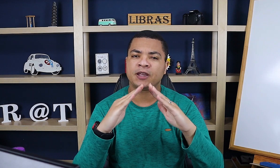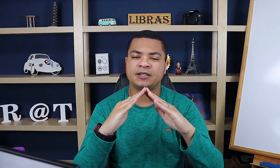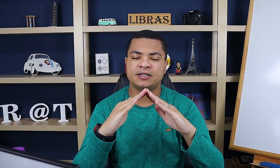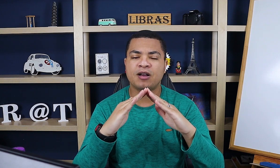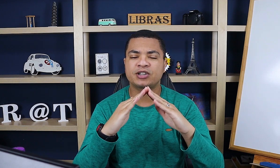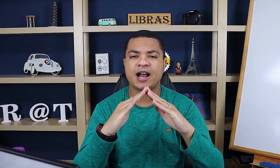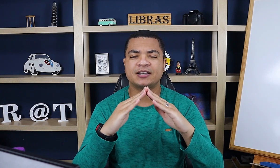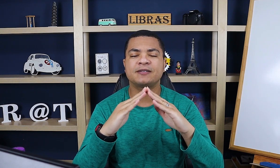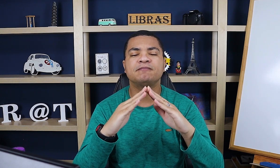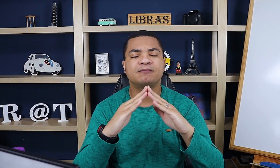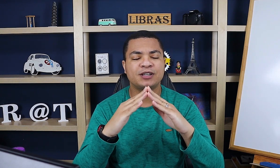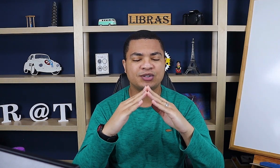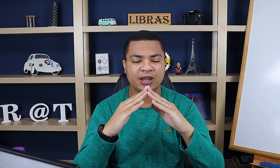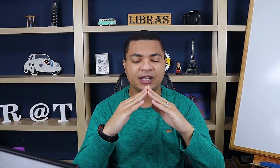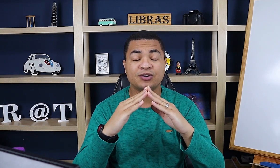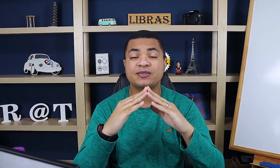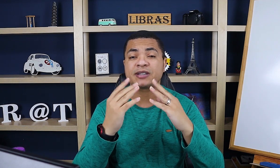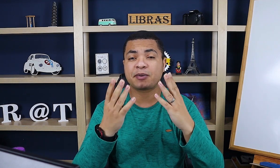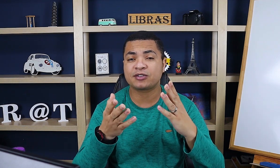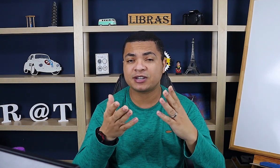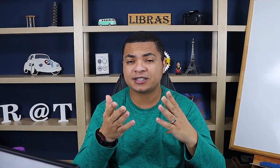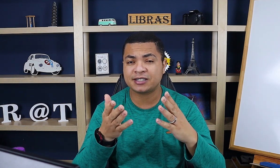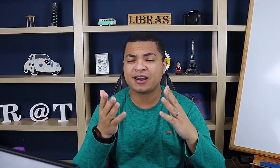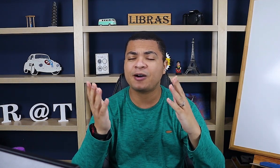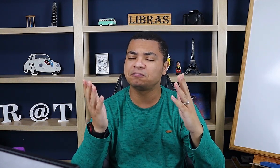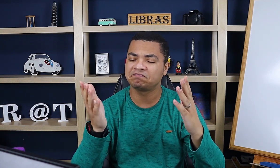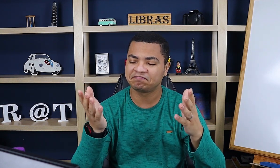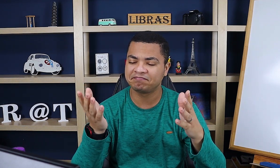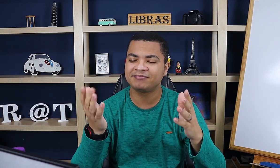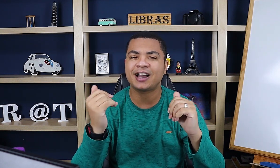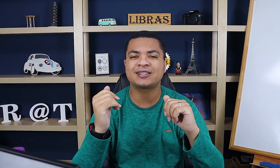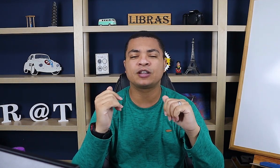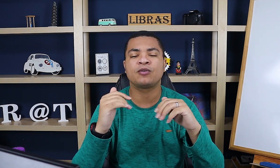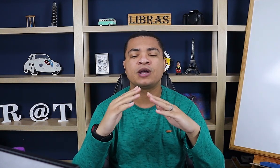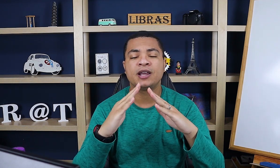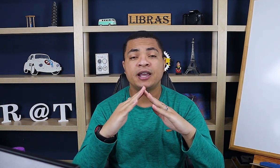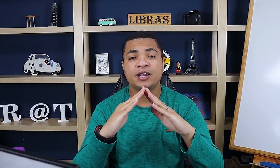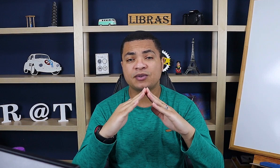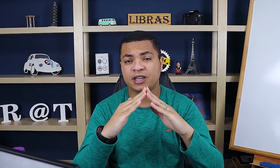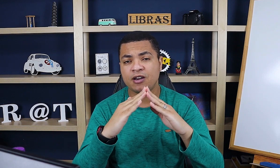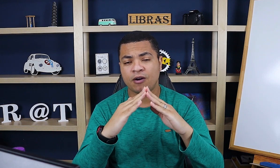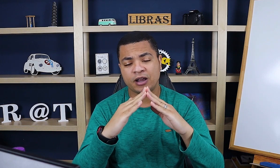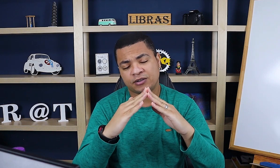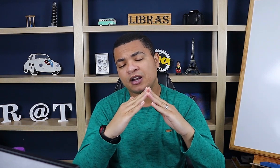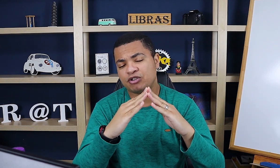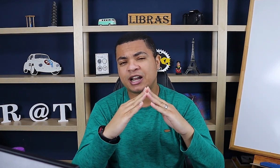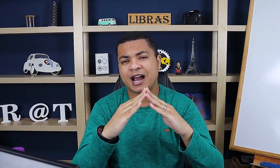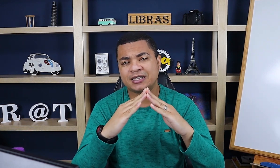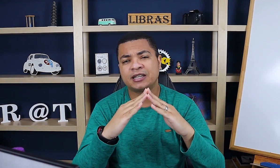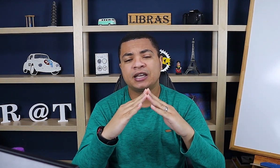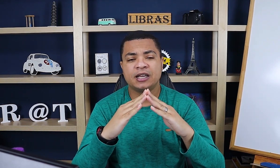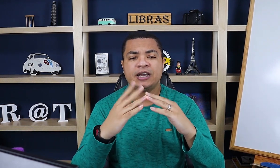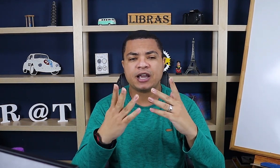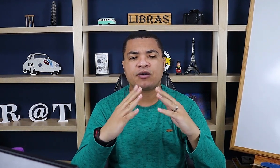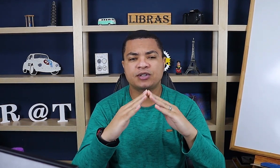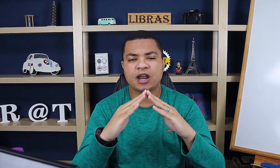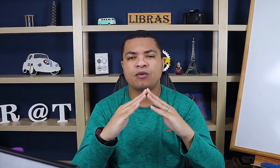Esse é o sinal de casa. Isso aí. Então, se você pensou nesse sinal, acertou. Isso aqui, ó, é o sinal de casa e é um sinal